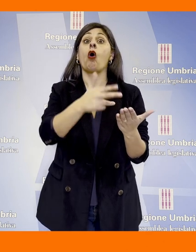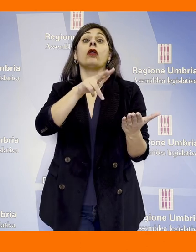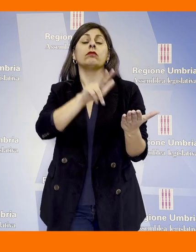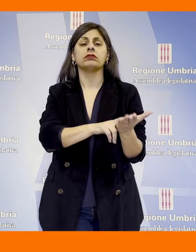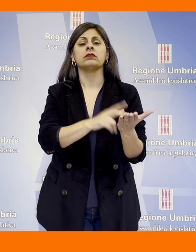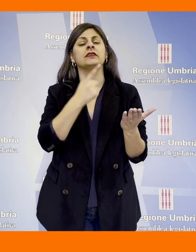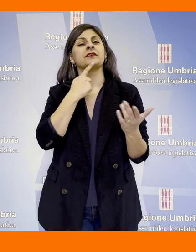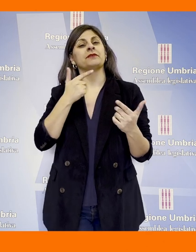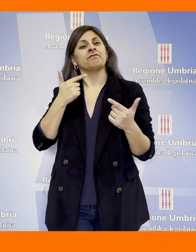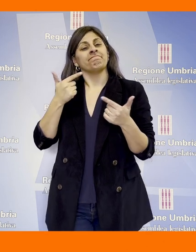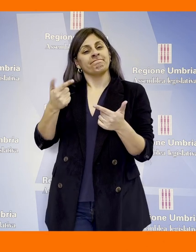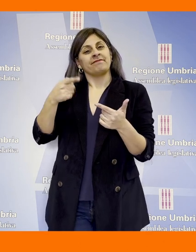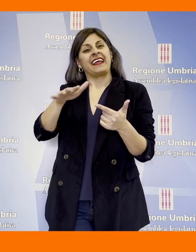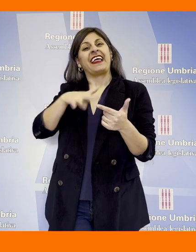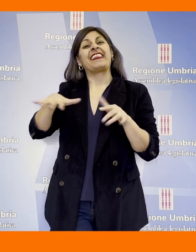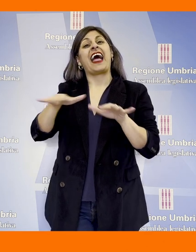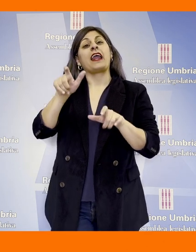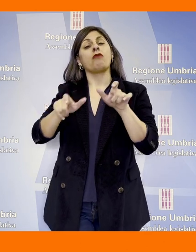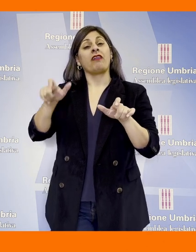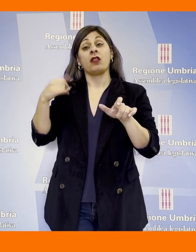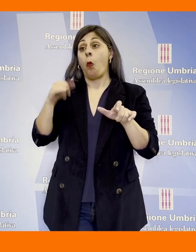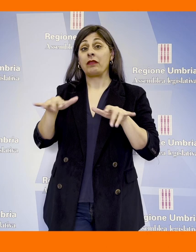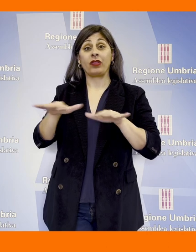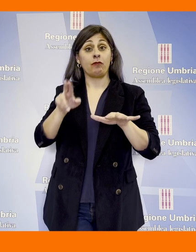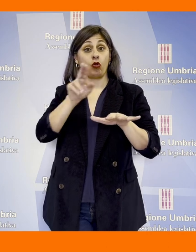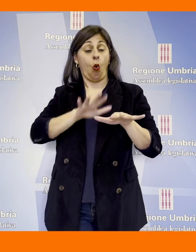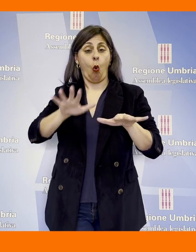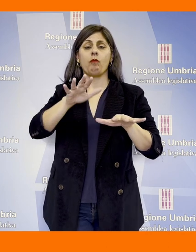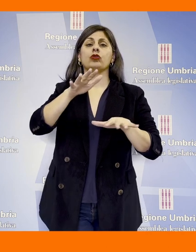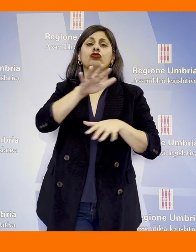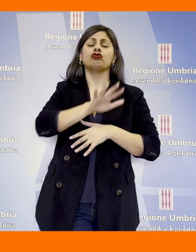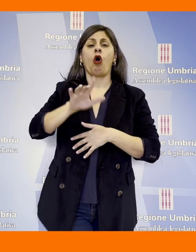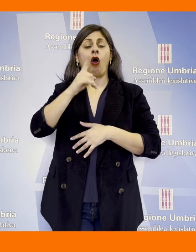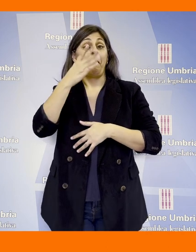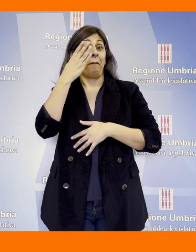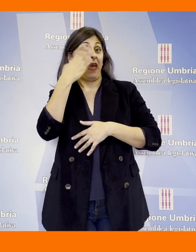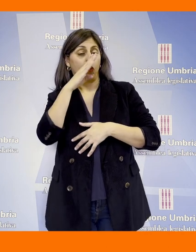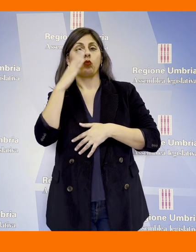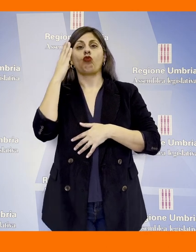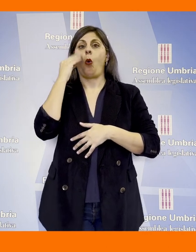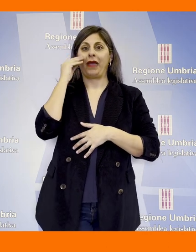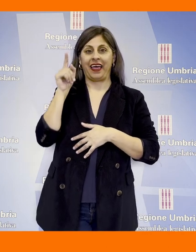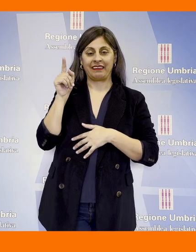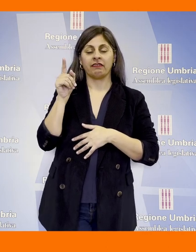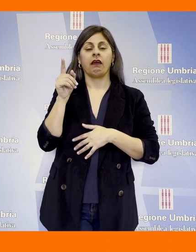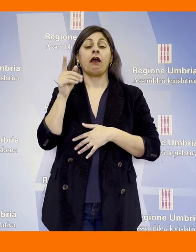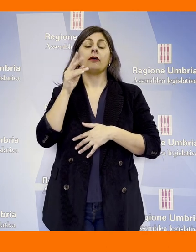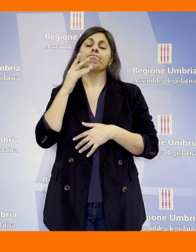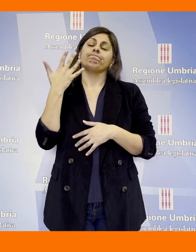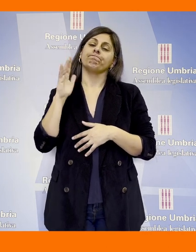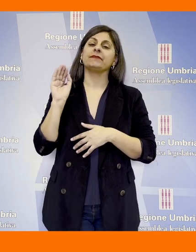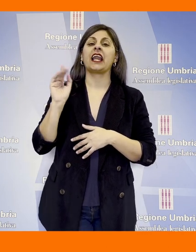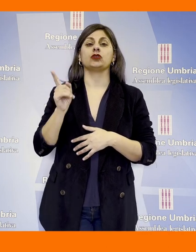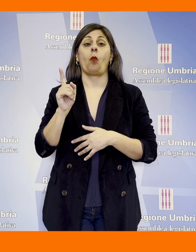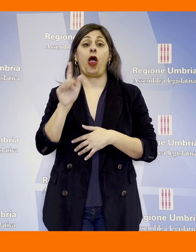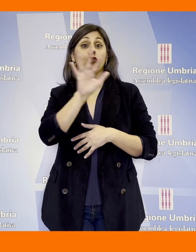favore dei terremotati dell'ultimo sisma che ha colpito l'Umbria tra Perugia e Umbertide. Si chiede che la